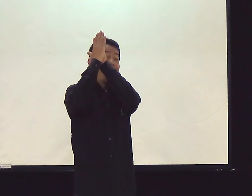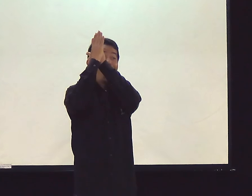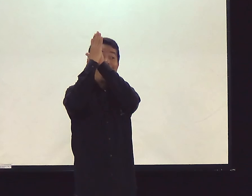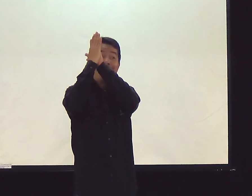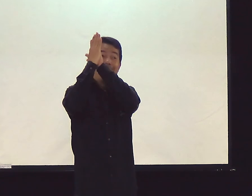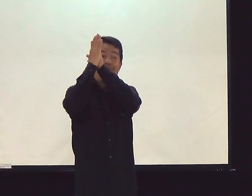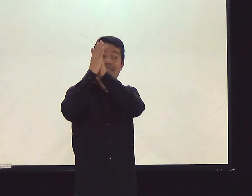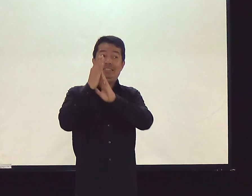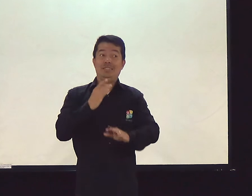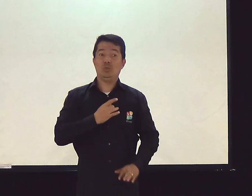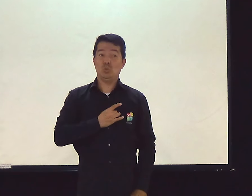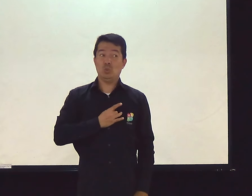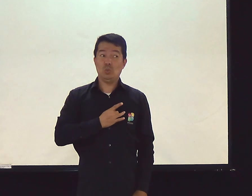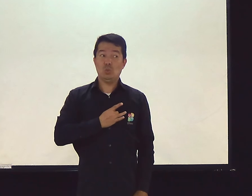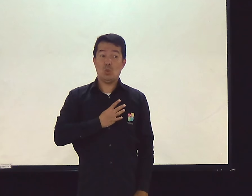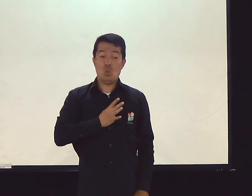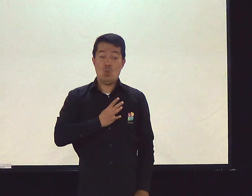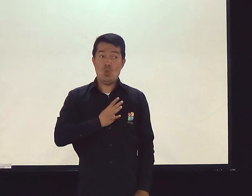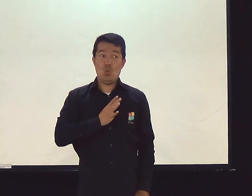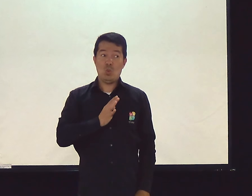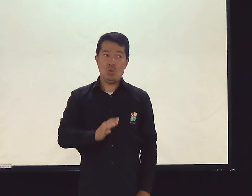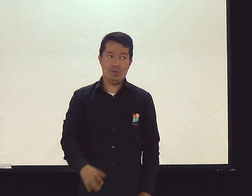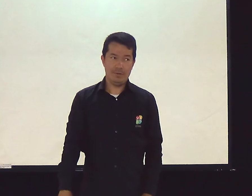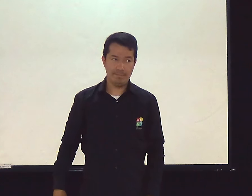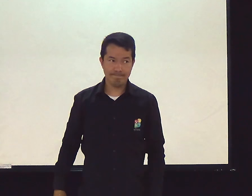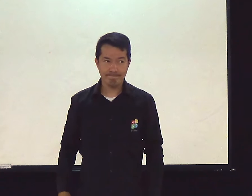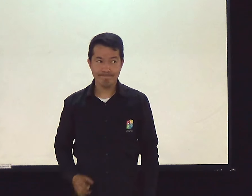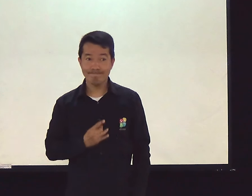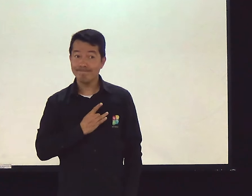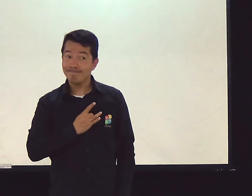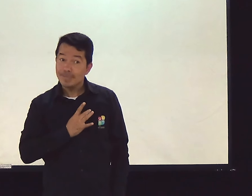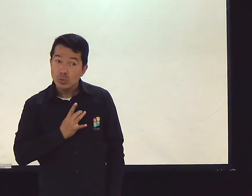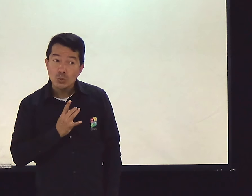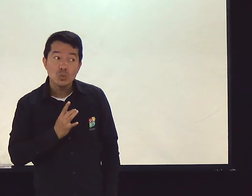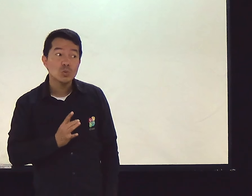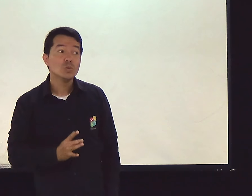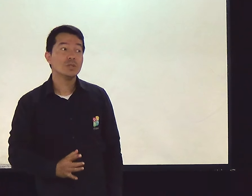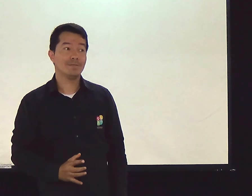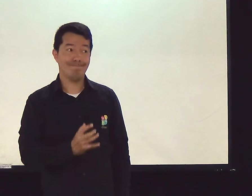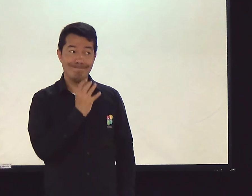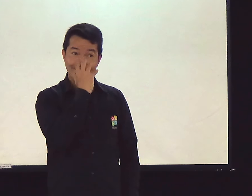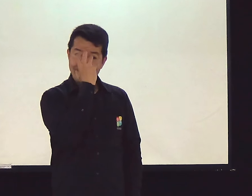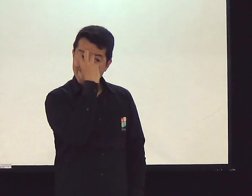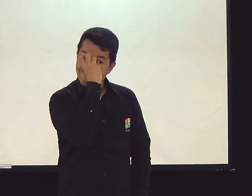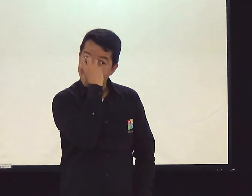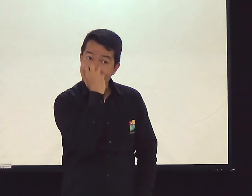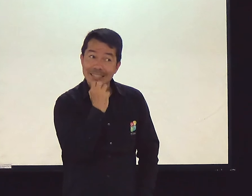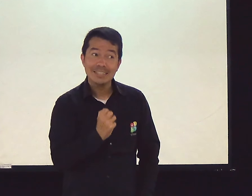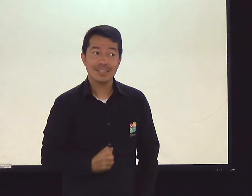Um dia, você vai chegar diante de Deus. Isso vai fazer você tremer. Porque é sério.